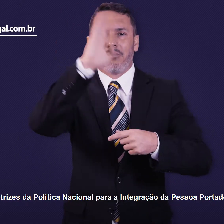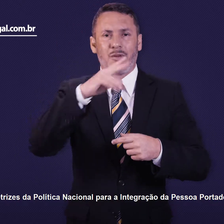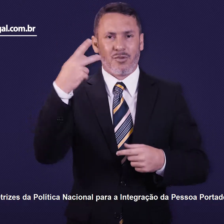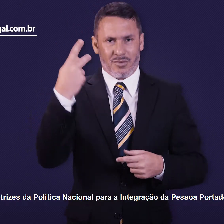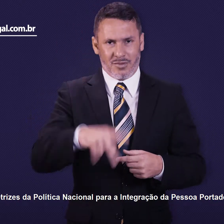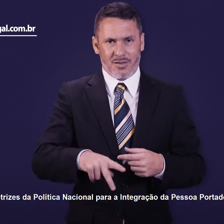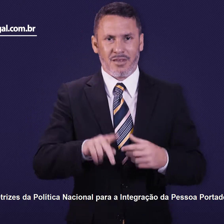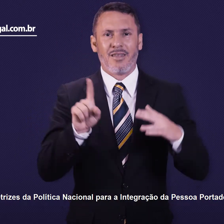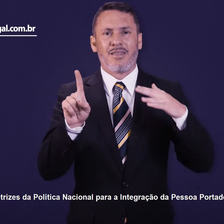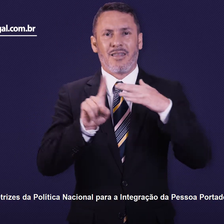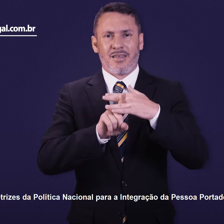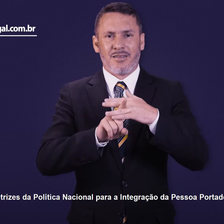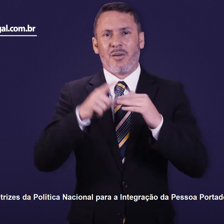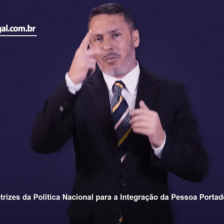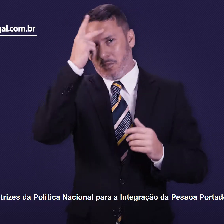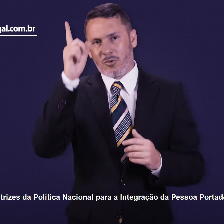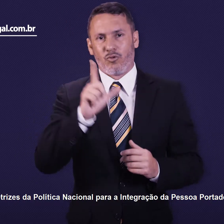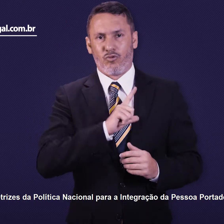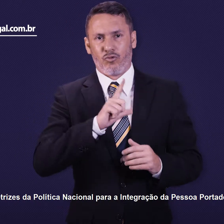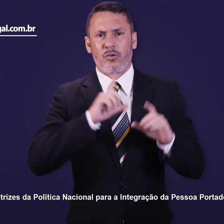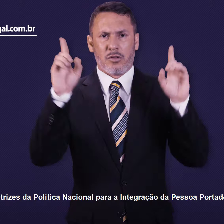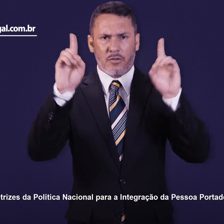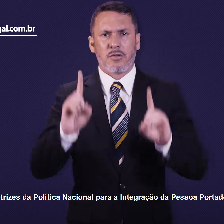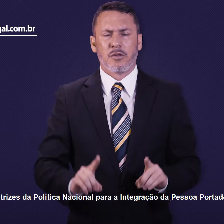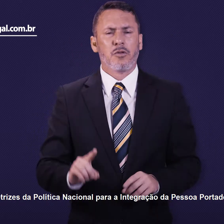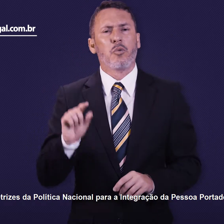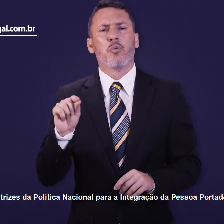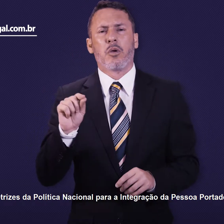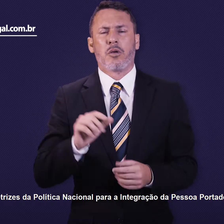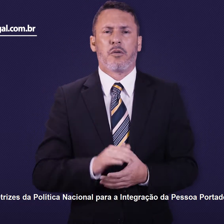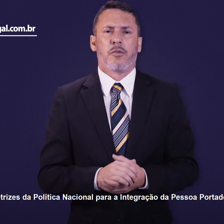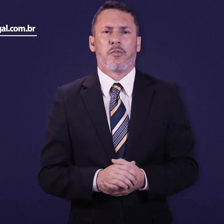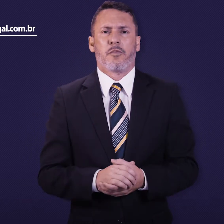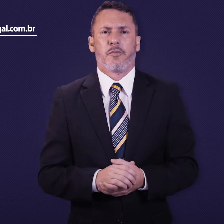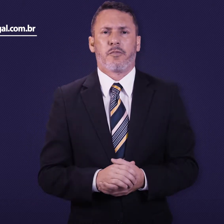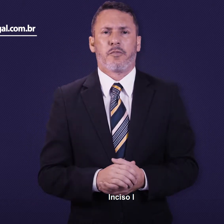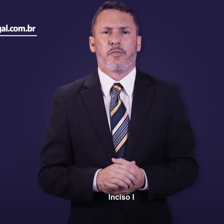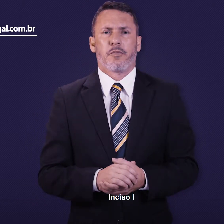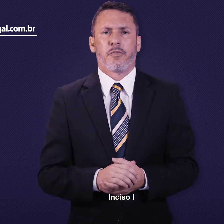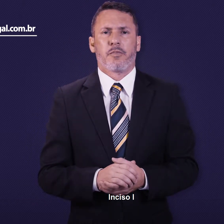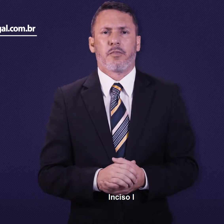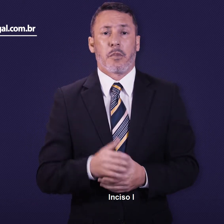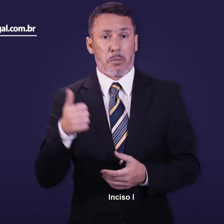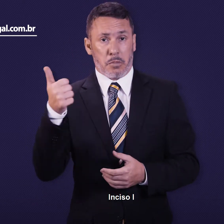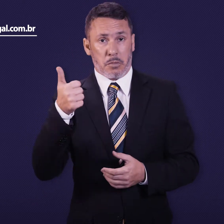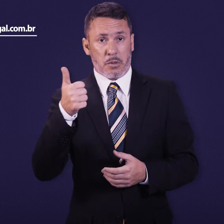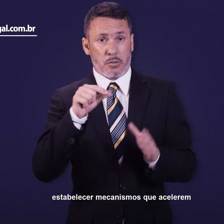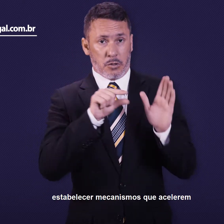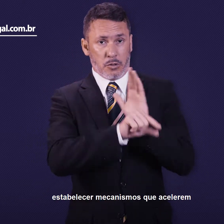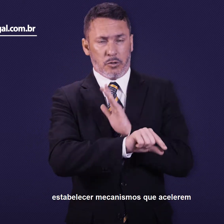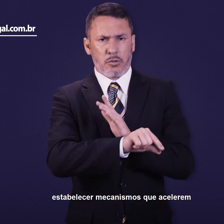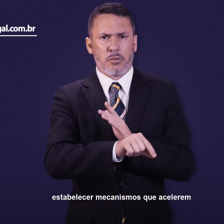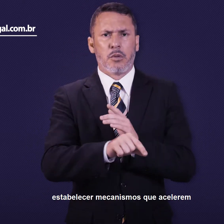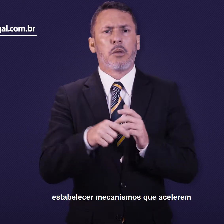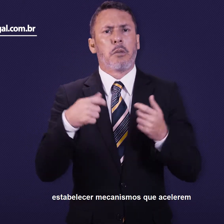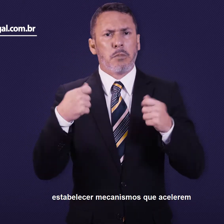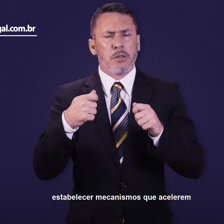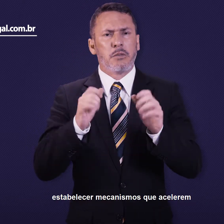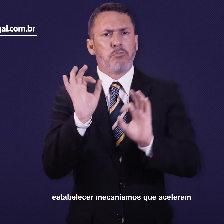Integração da Pessoa Portadora de Deficiência Inciso 1 Estabelecer mecanismos que